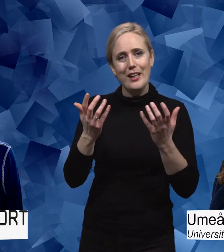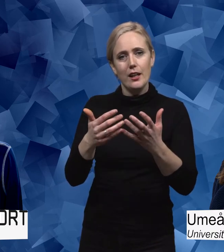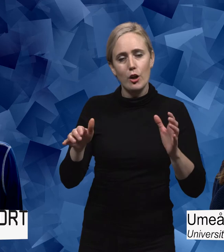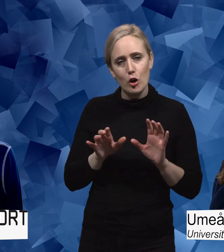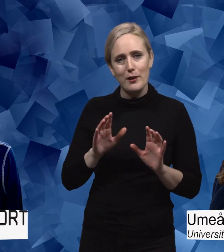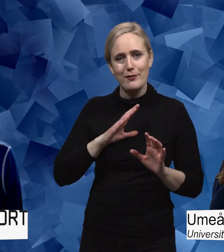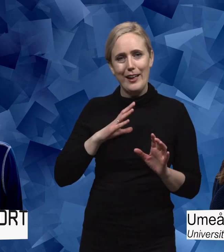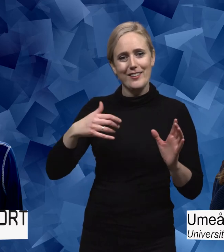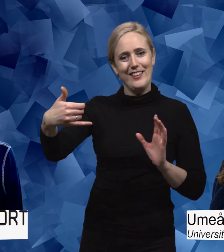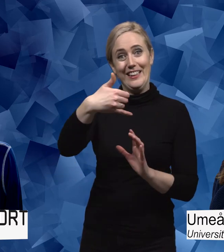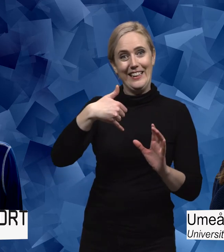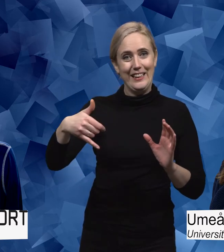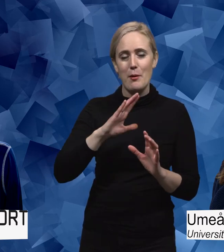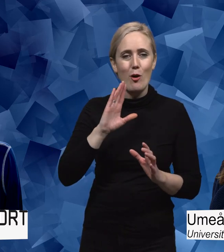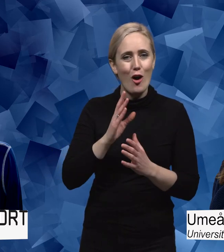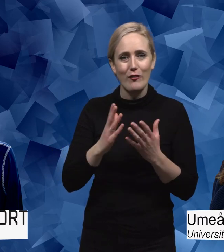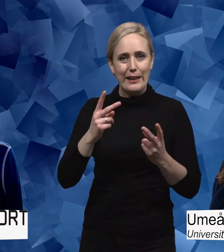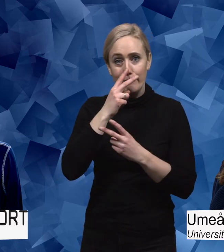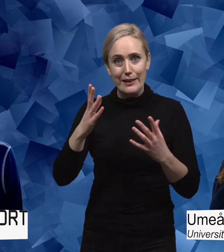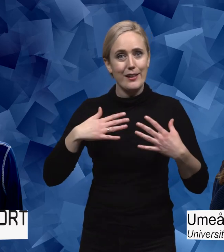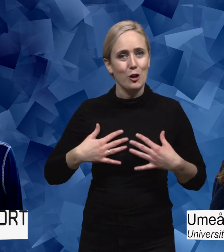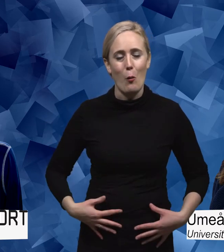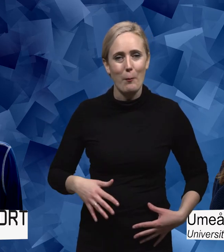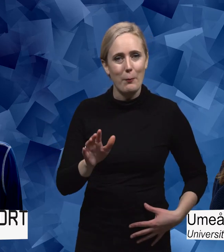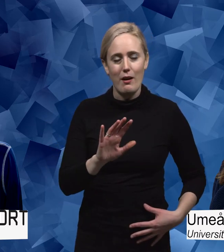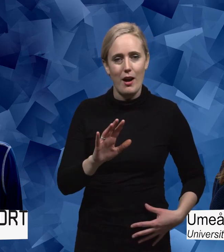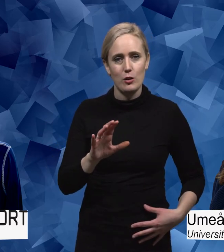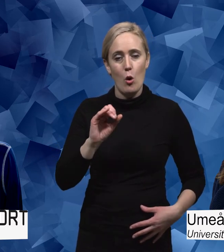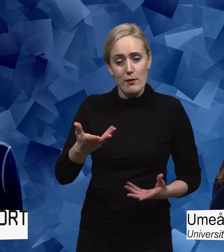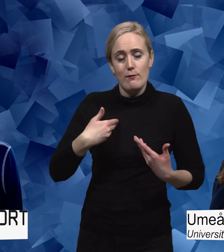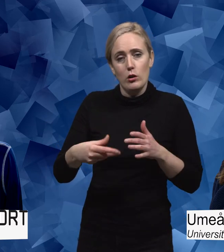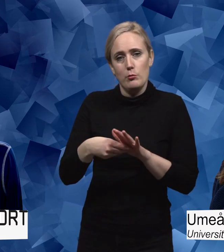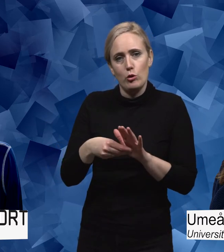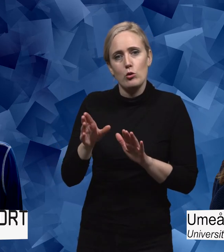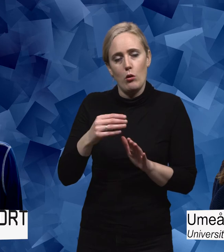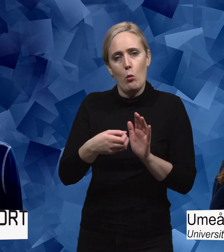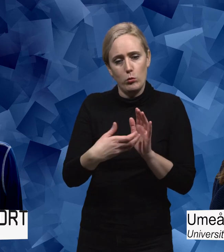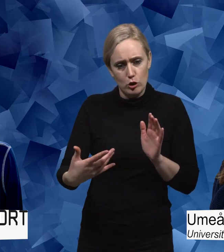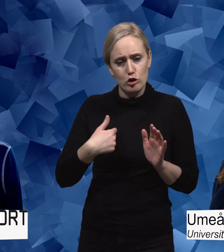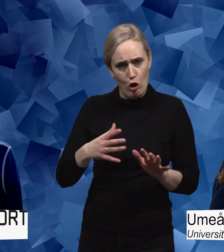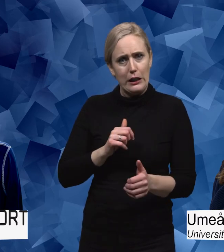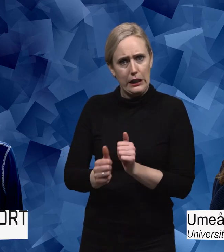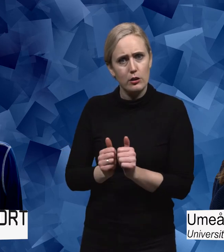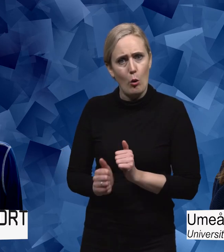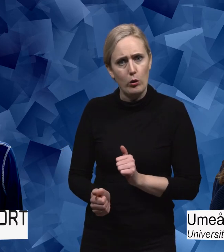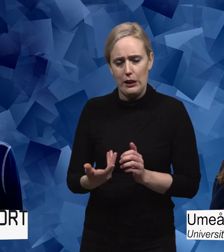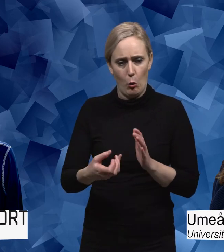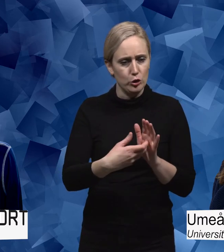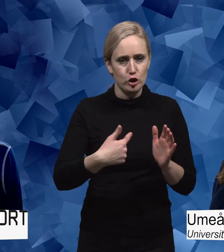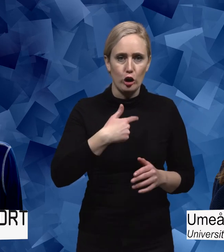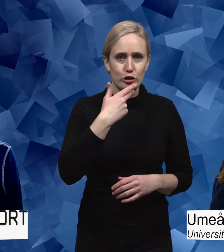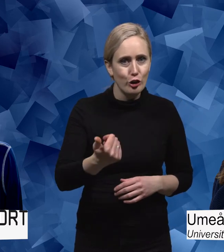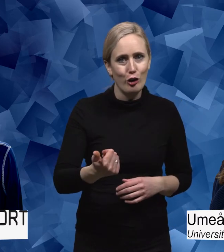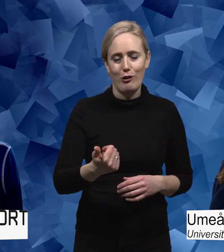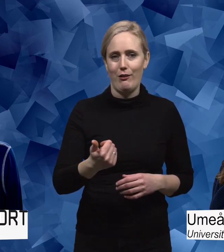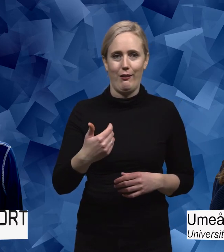ett frirum att inte behöva exponera kroppen utan att när man fick sponsorresurser så var det för sitt idrottande. Inte för att om jag